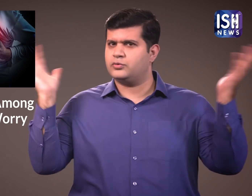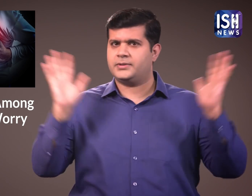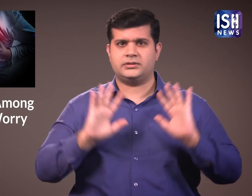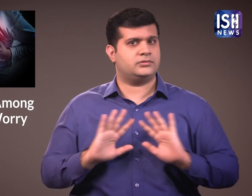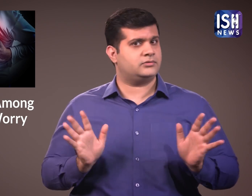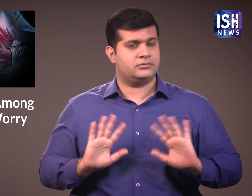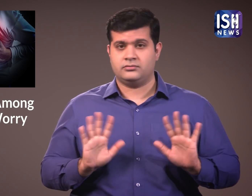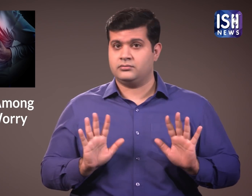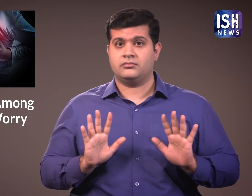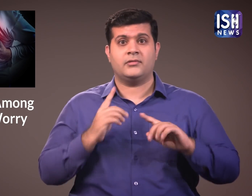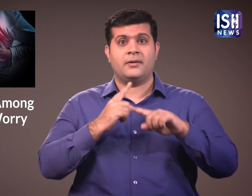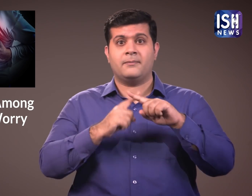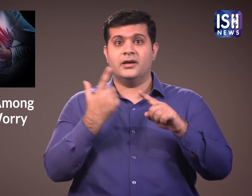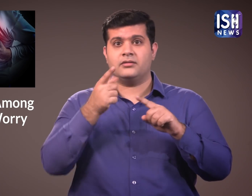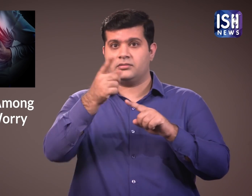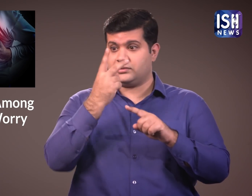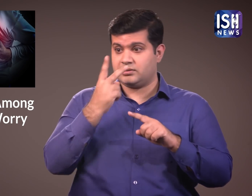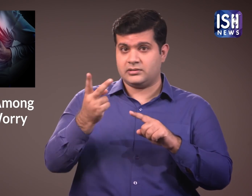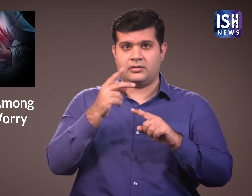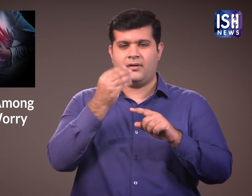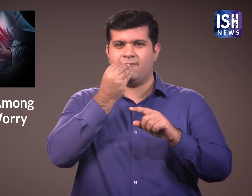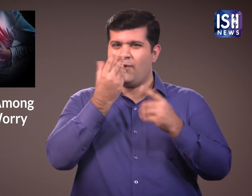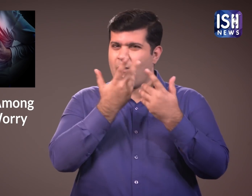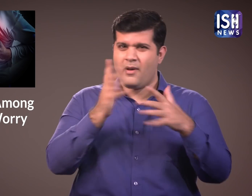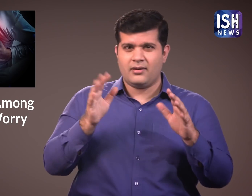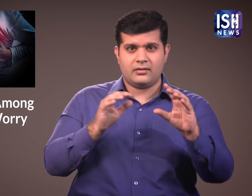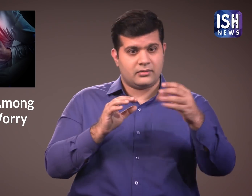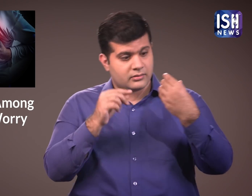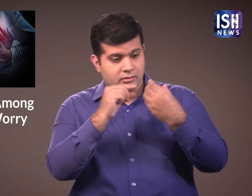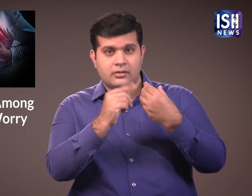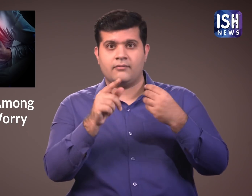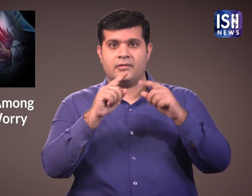करना, खाद्य लेबल की जांच करके ट्रांस फैट का सेवन रोकना,